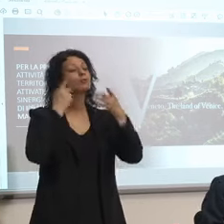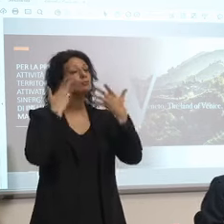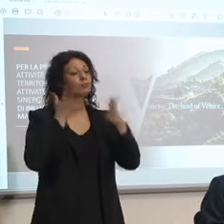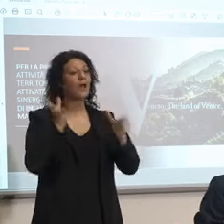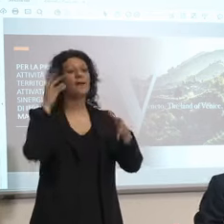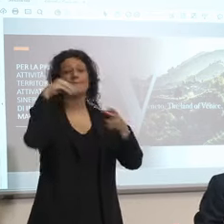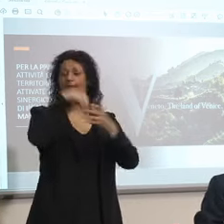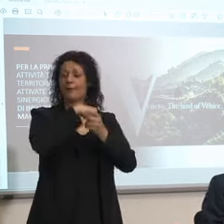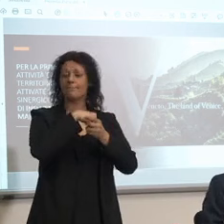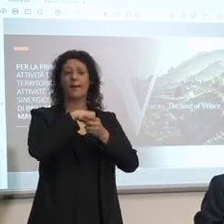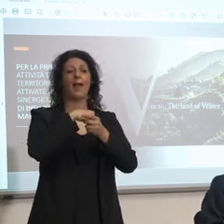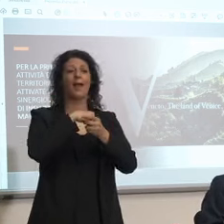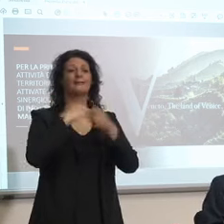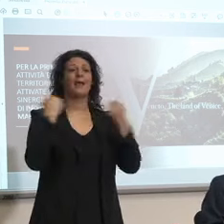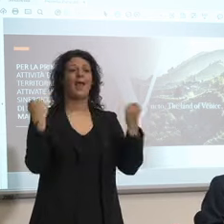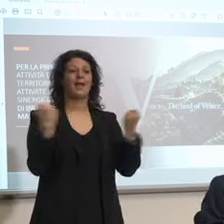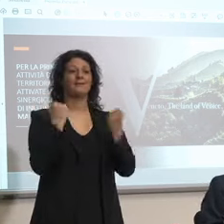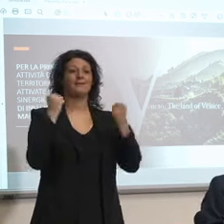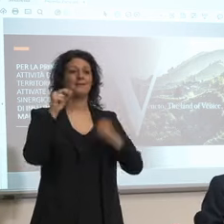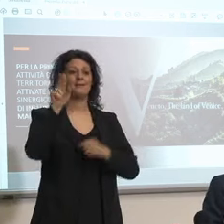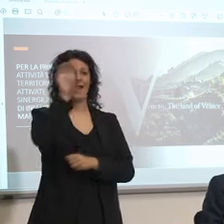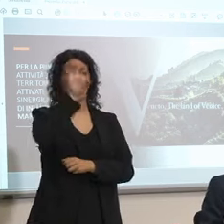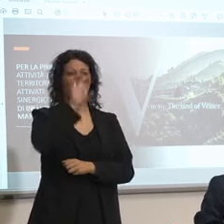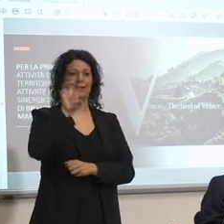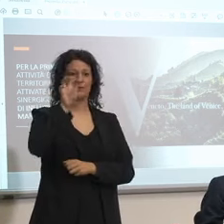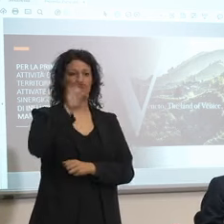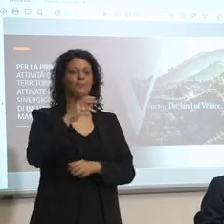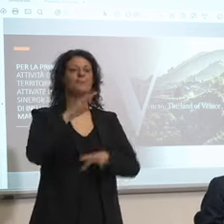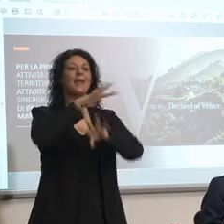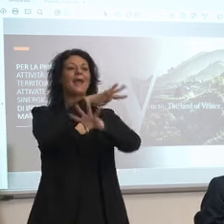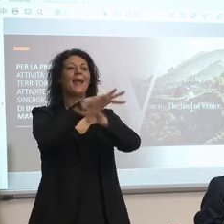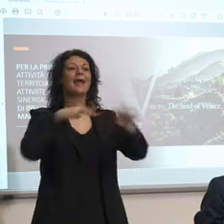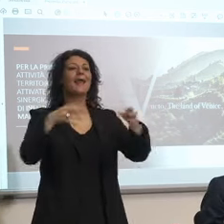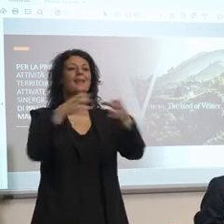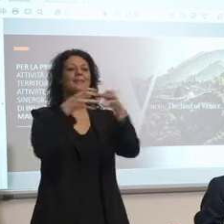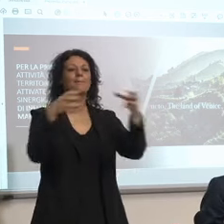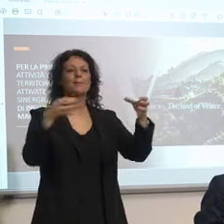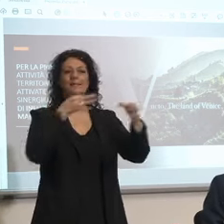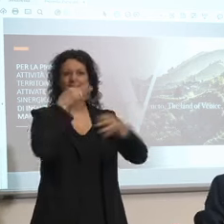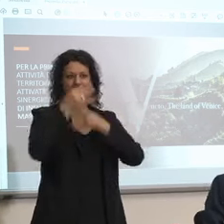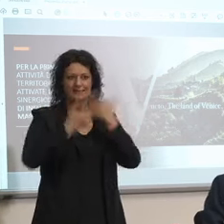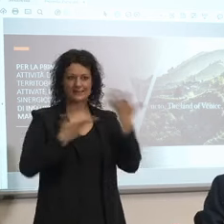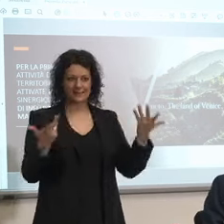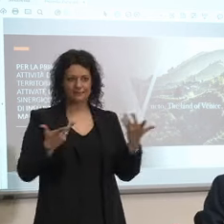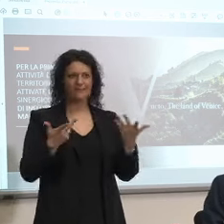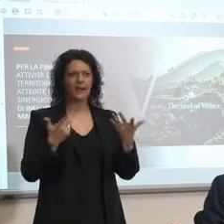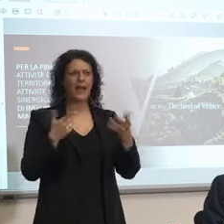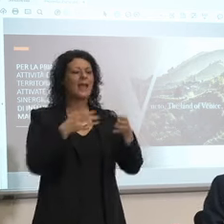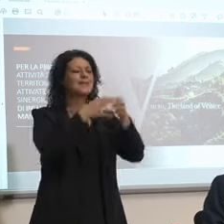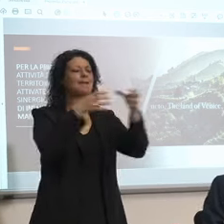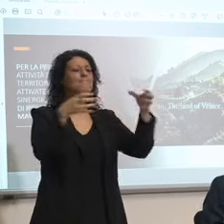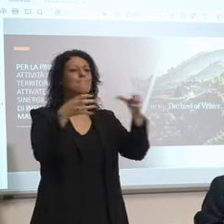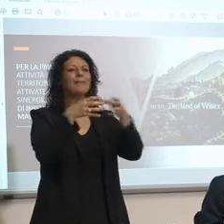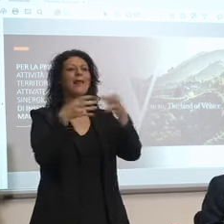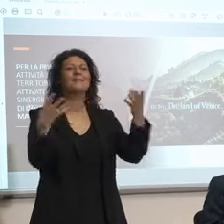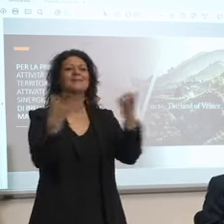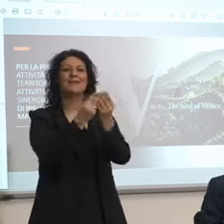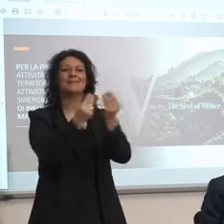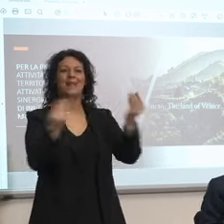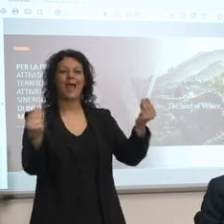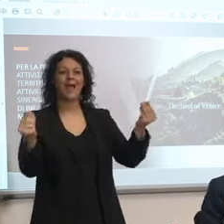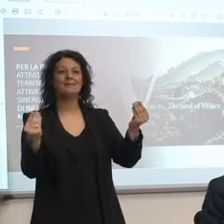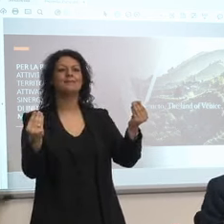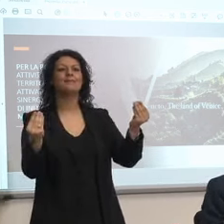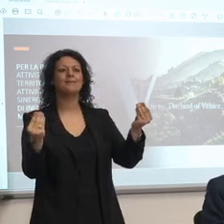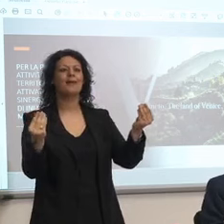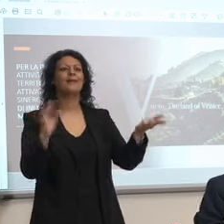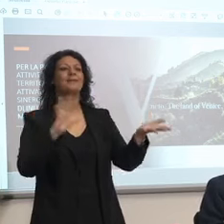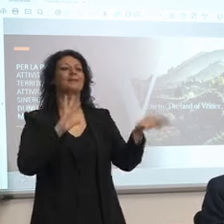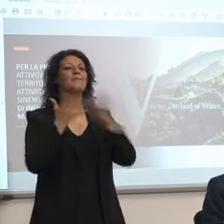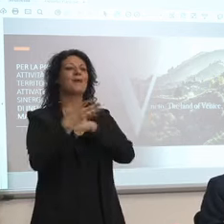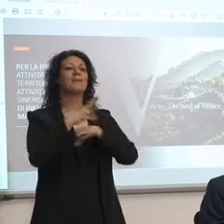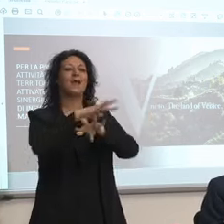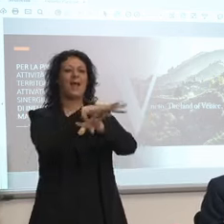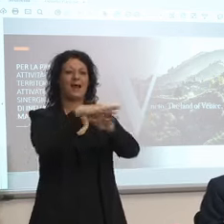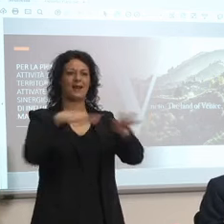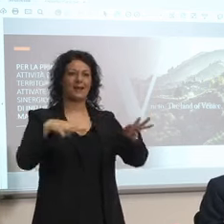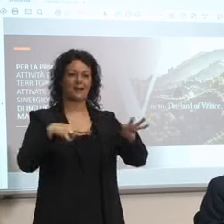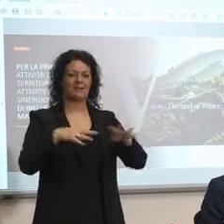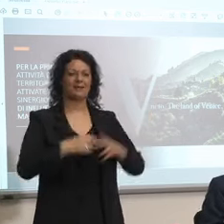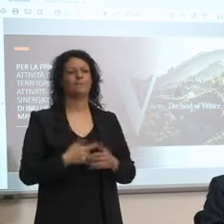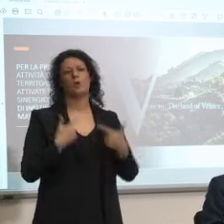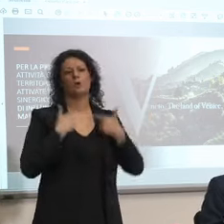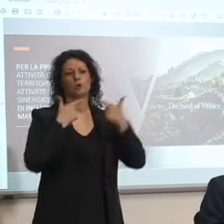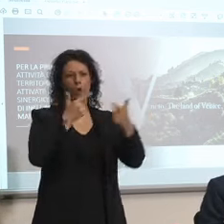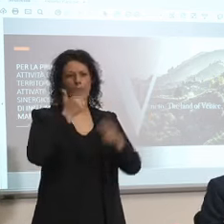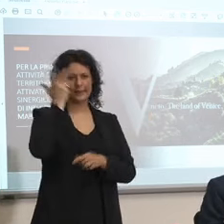ha fatto e le reti di impresa cosa sono? più imprese che si mettono insieme ma non solo nel mondo recettivo faccio un esempio stupido ma è il più